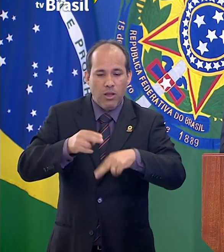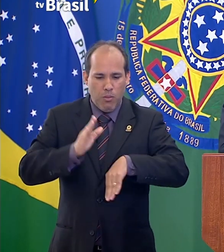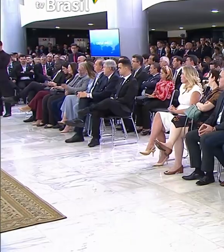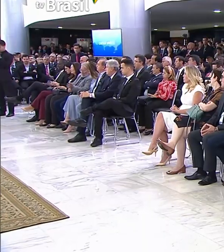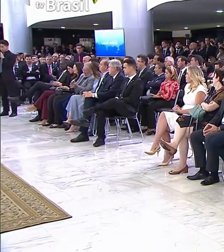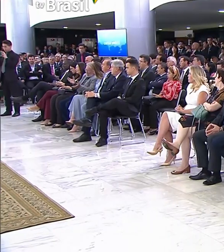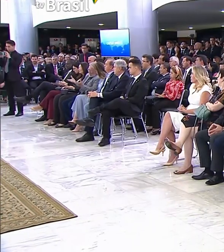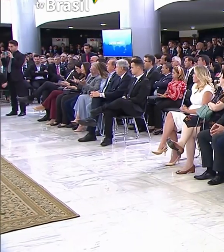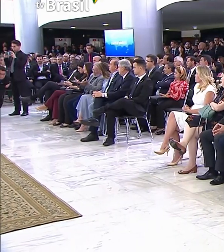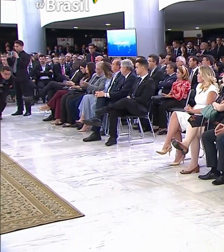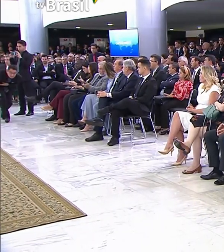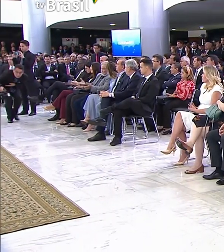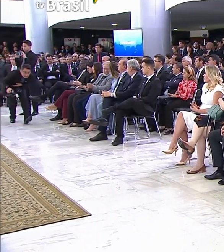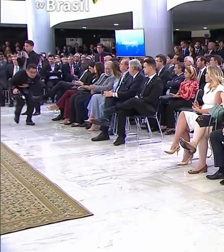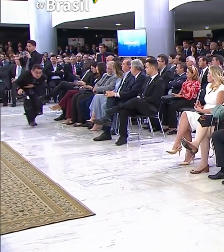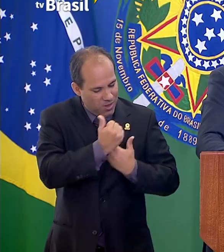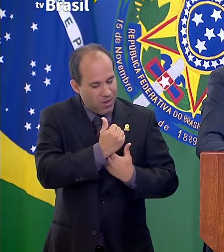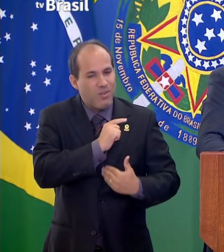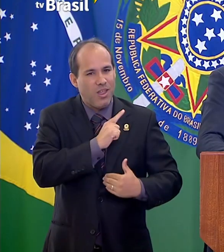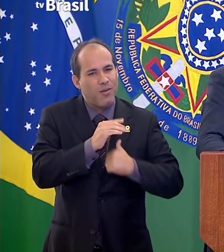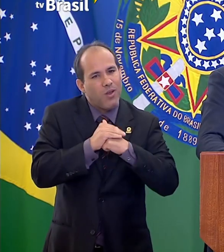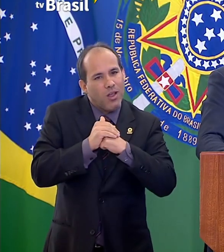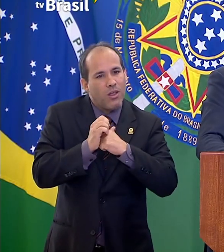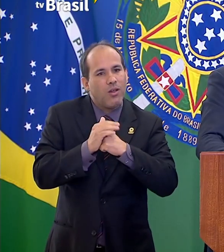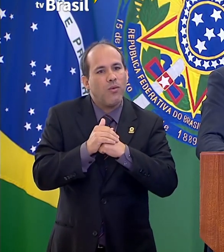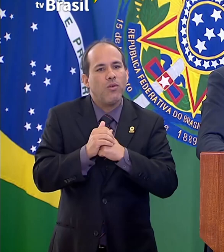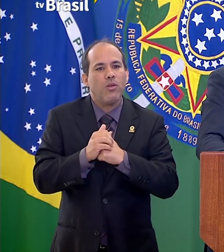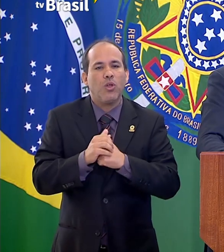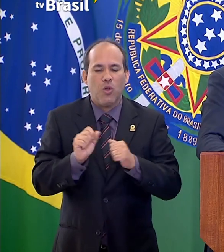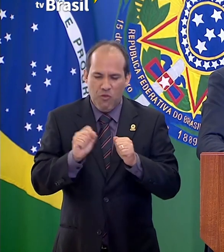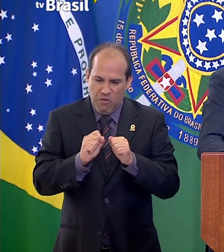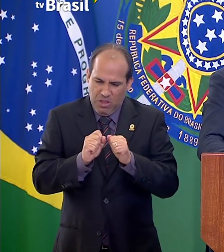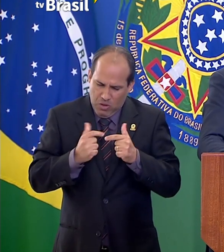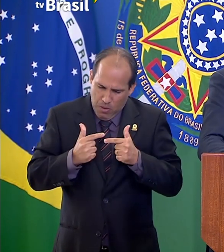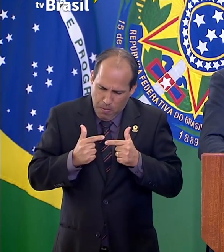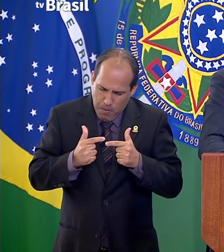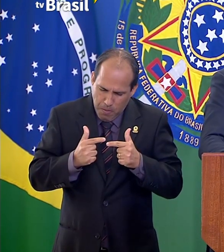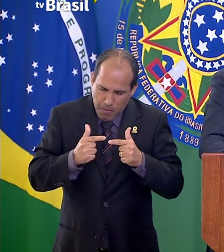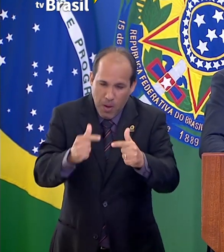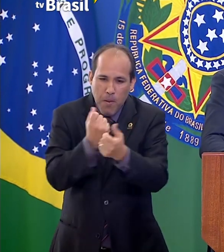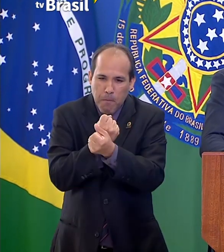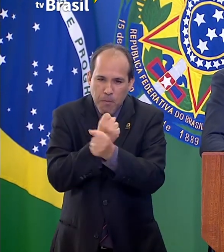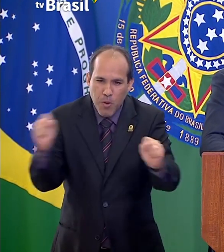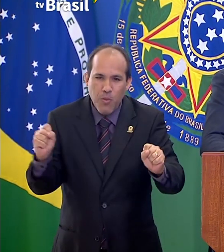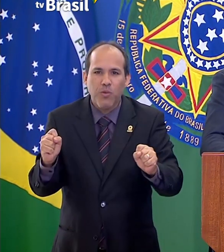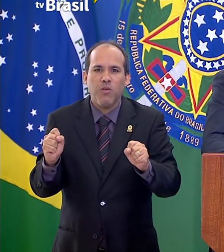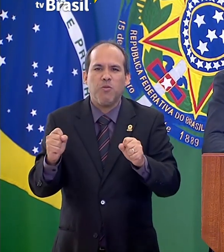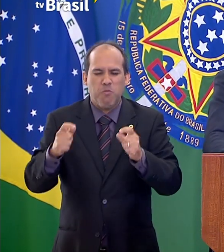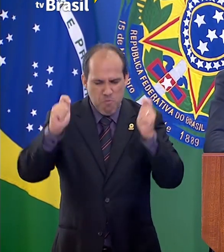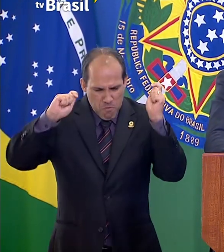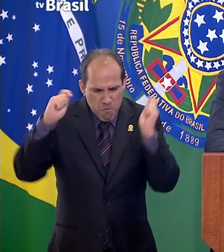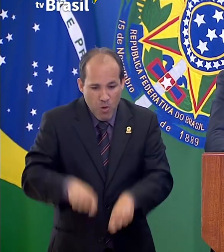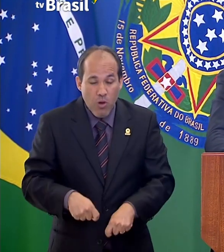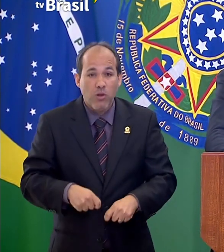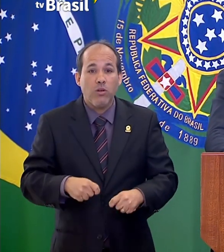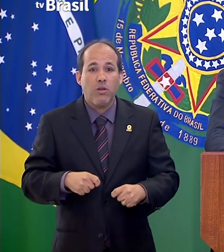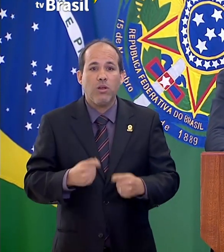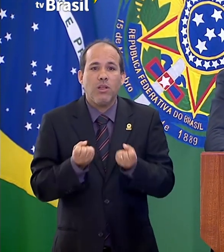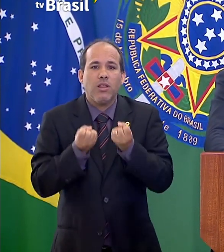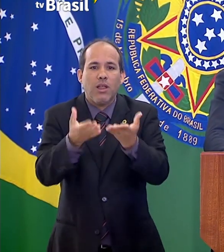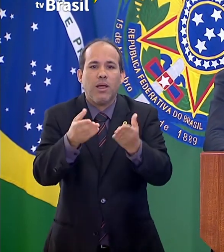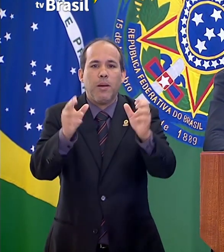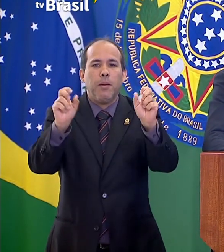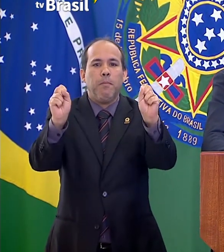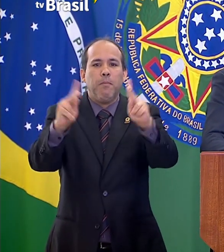retomada da economia brasileira. Nós vamos fazer o possível, o impossível, para trazer paz e